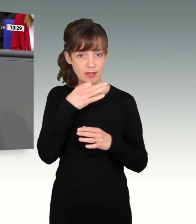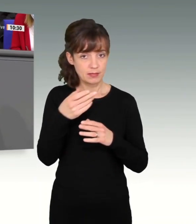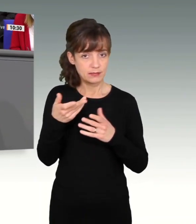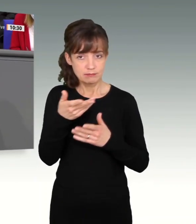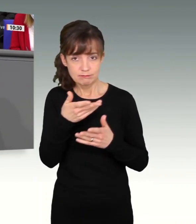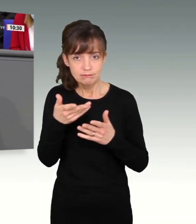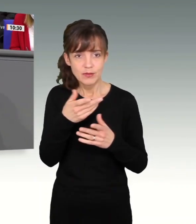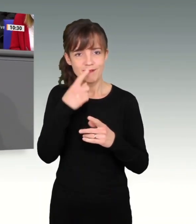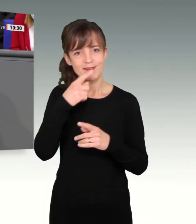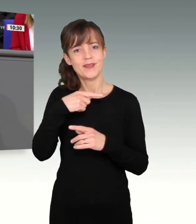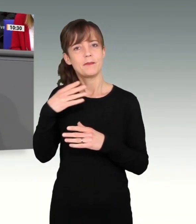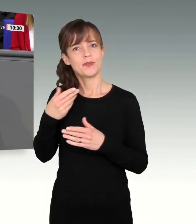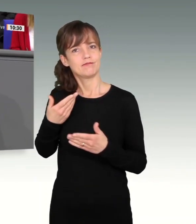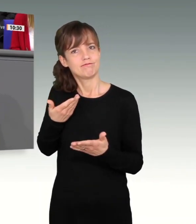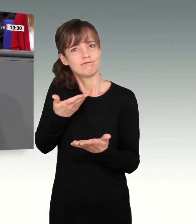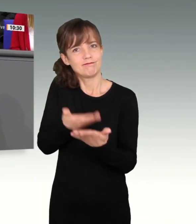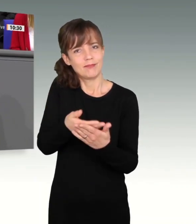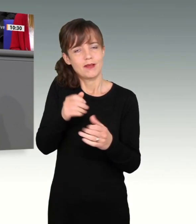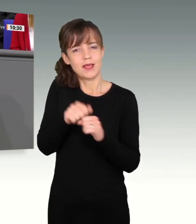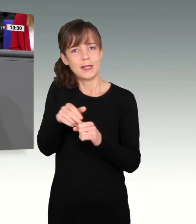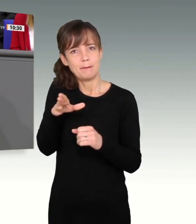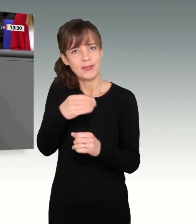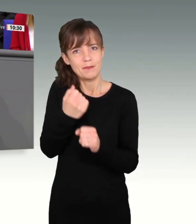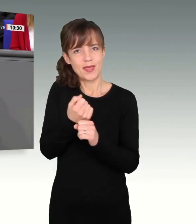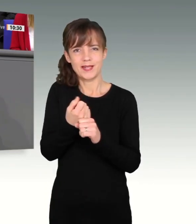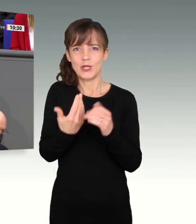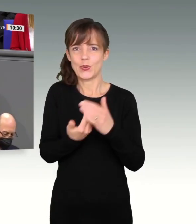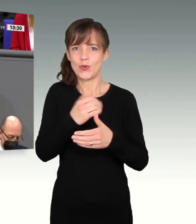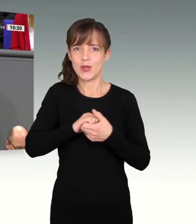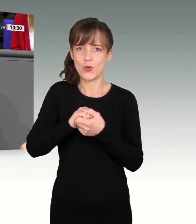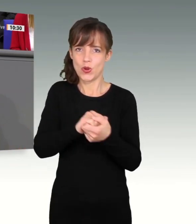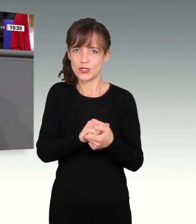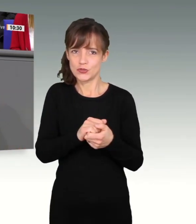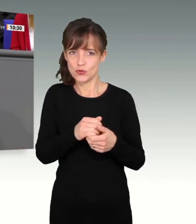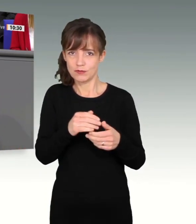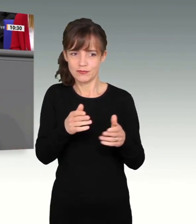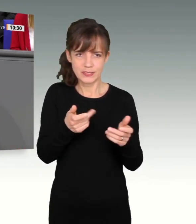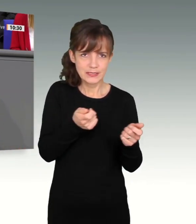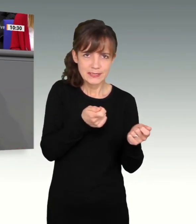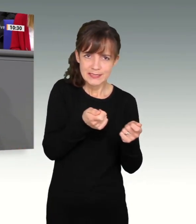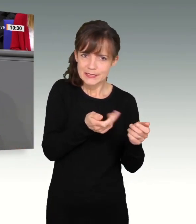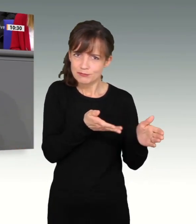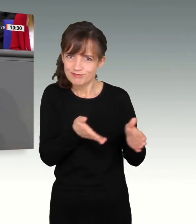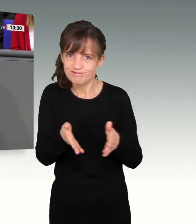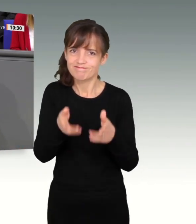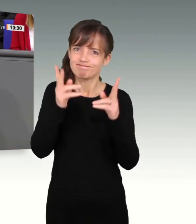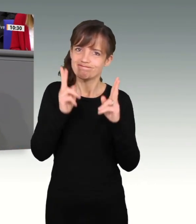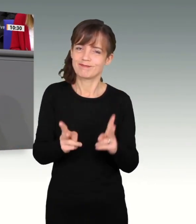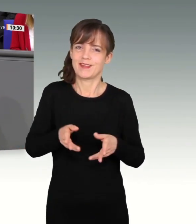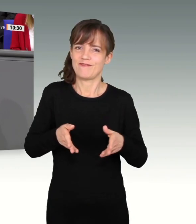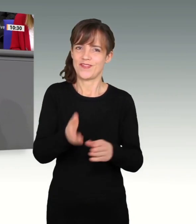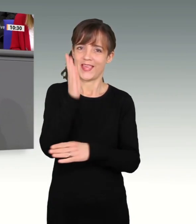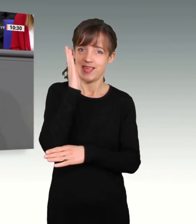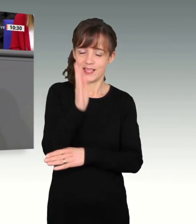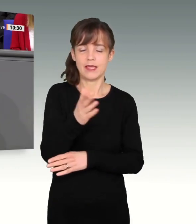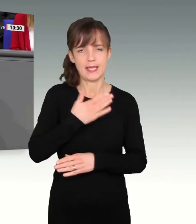Beitrag einen Beitrag dazu leisten, die neue Koalition auf den richtigen Weg zu bringen, dann tun wir das gerne. Menschenrechte sind